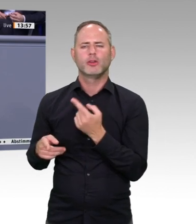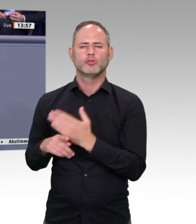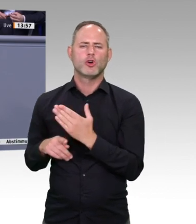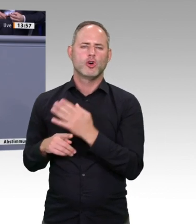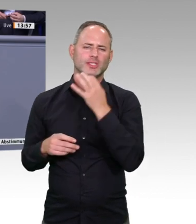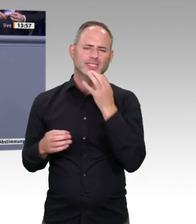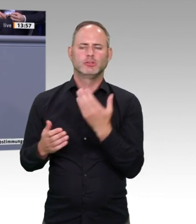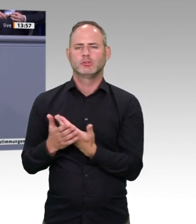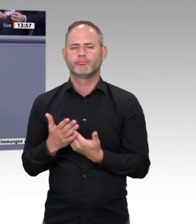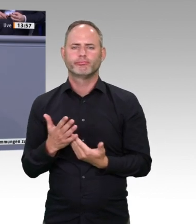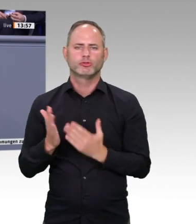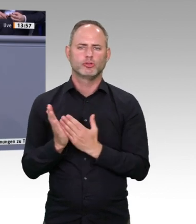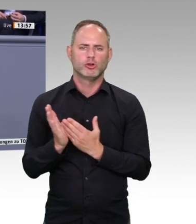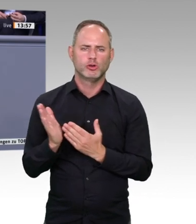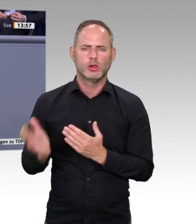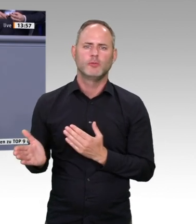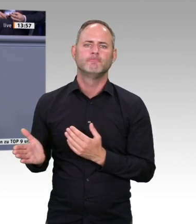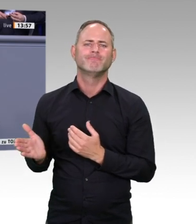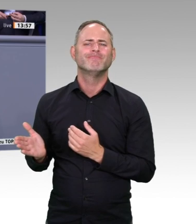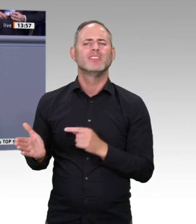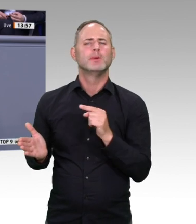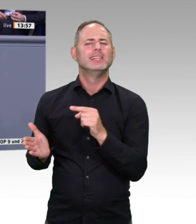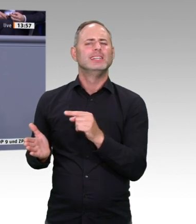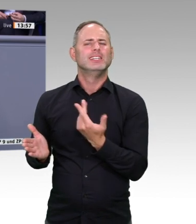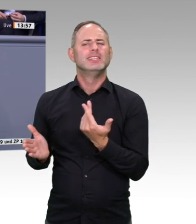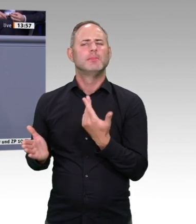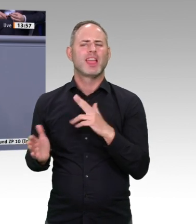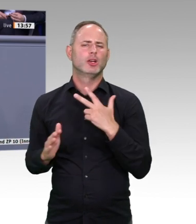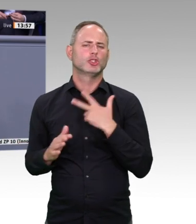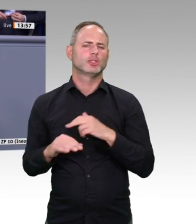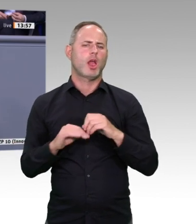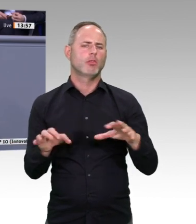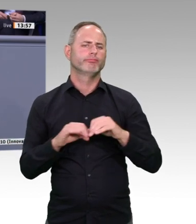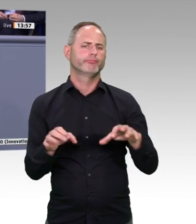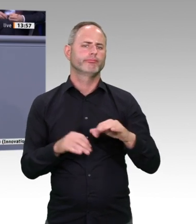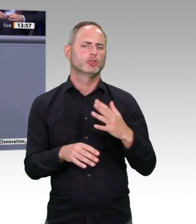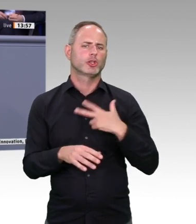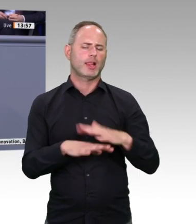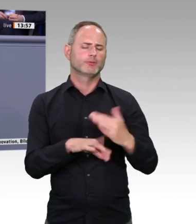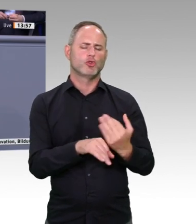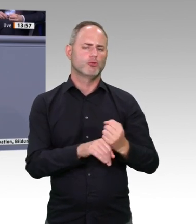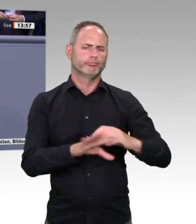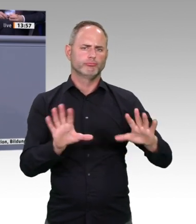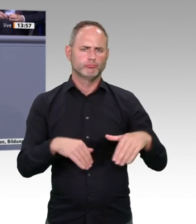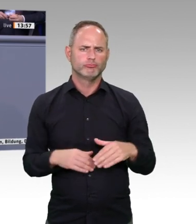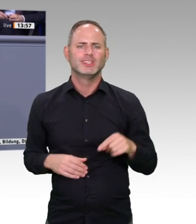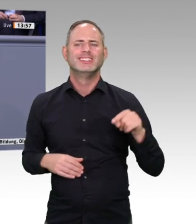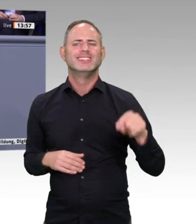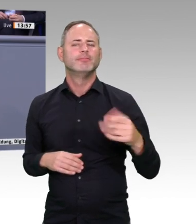Heimatuniversität, der TU Ilmenau, fördert der Bund aus diesem Rahmenprogramm seit 2019 ein Forschungslabor für